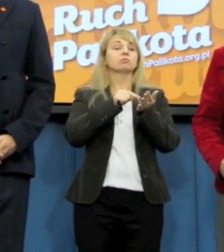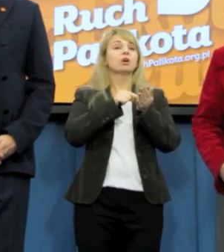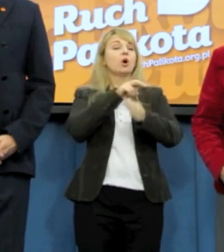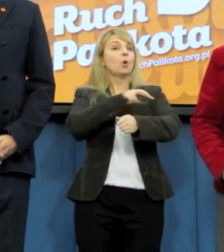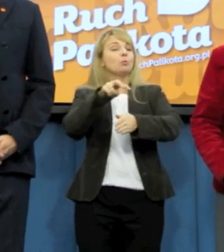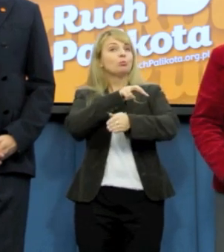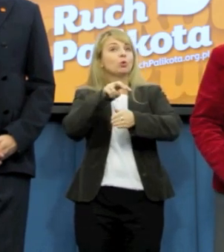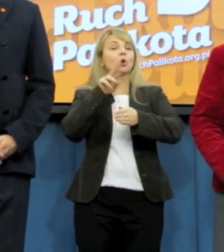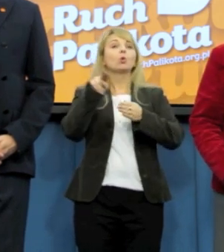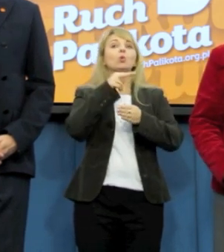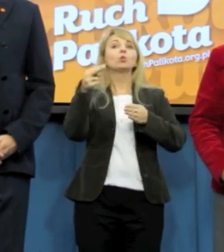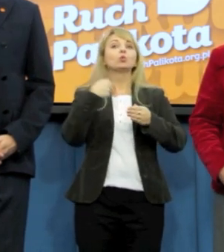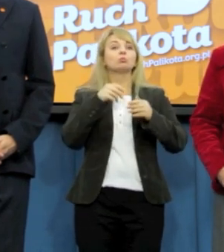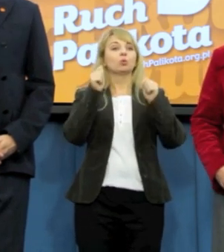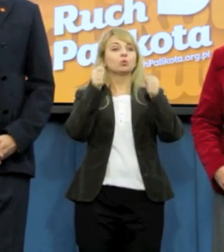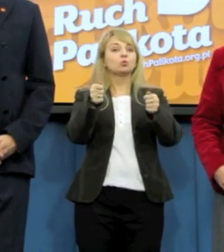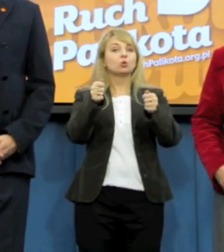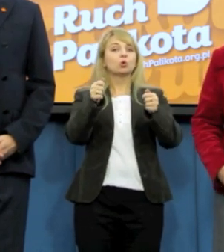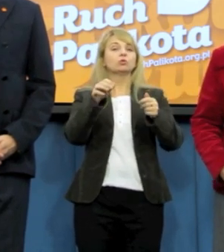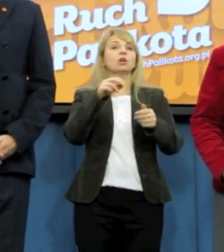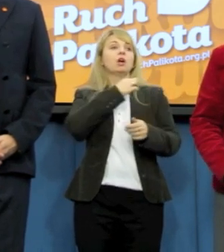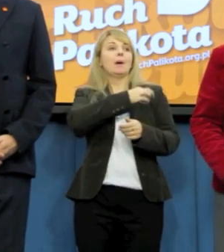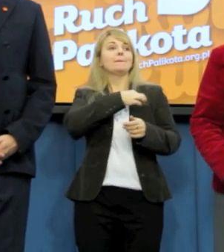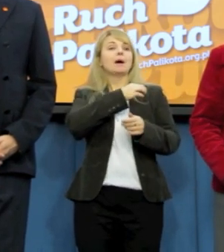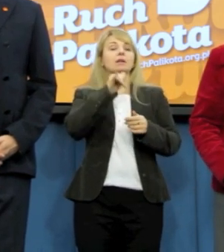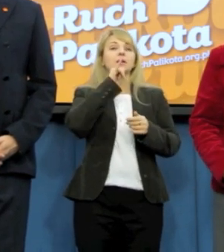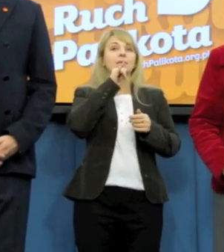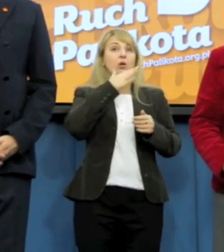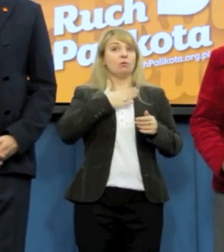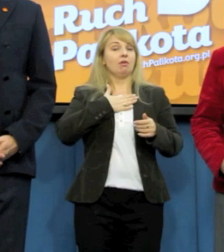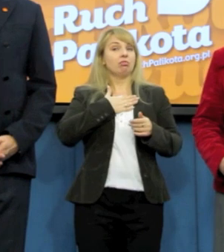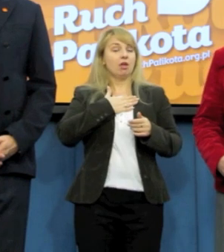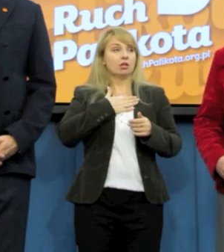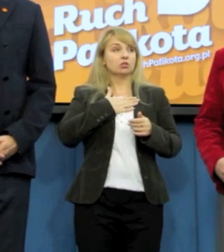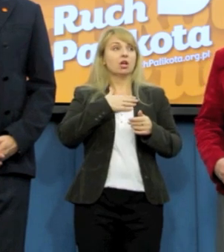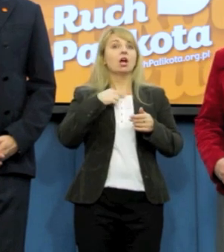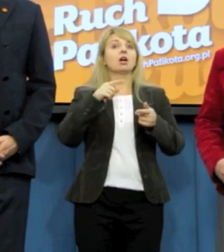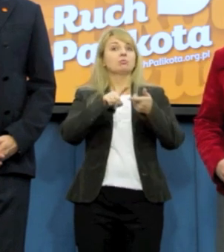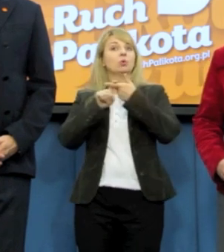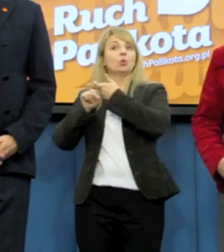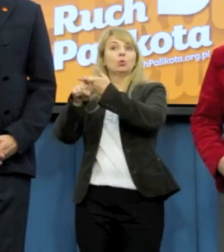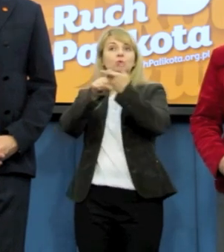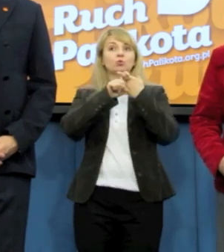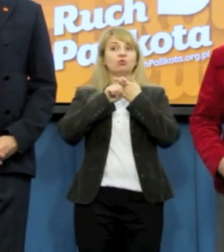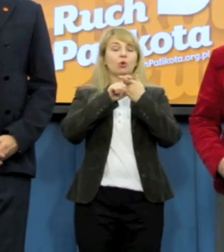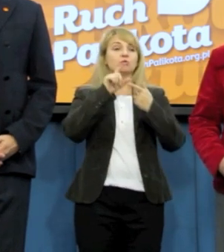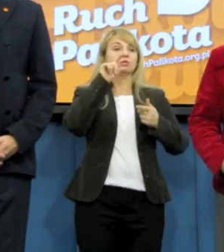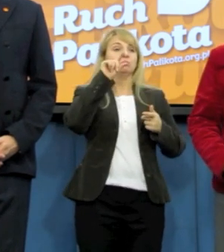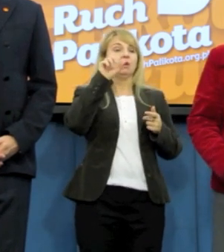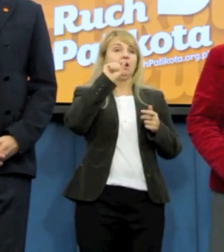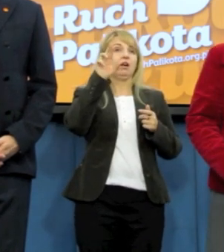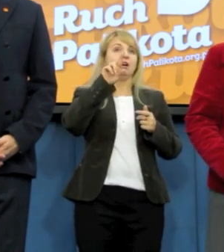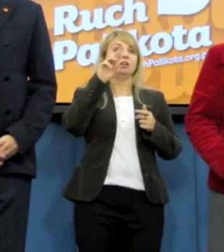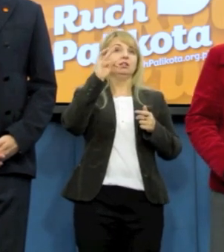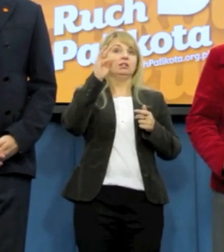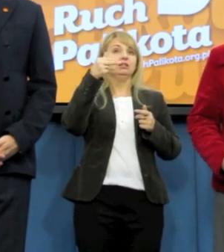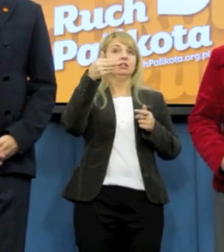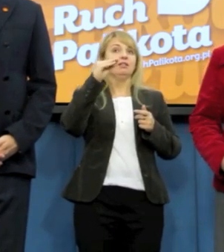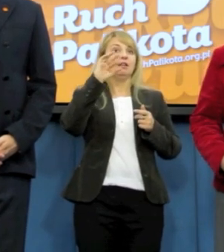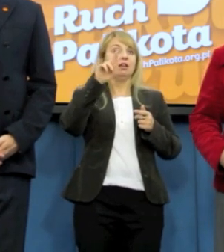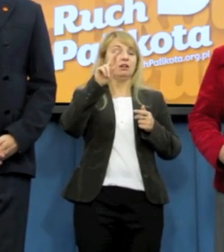projektami złożonymi przez Ruch Palikota dotyczącymi związków partnerskich. Wtedy to właśnie Komisja